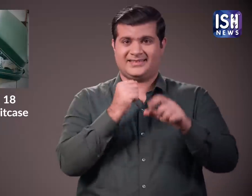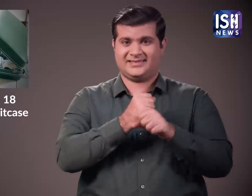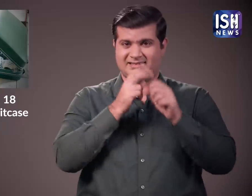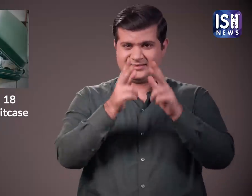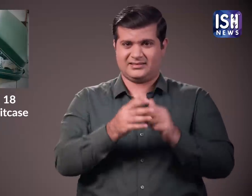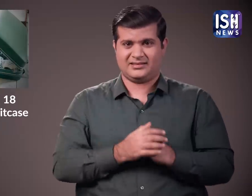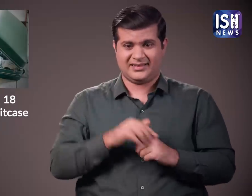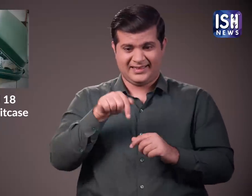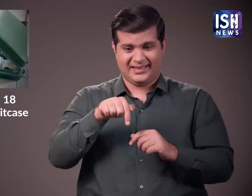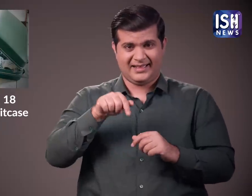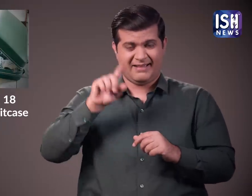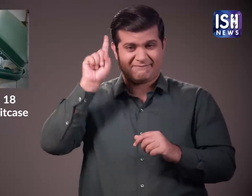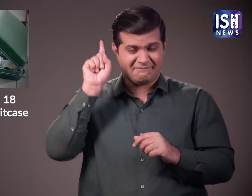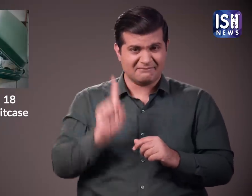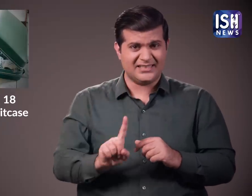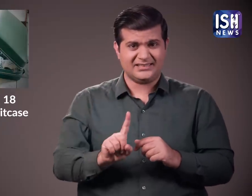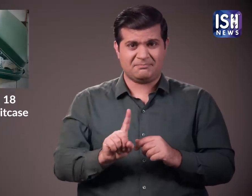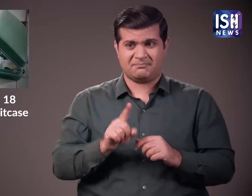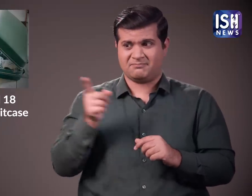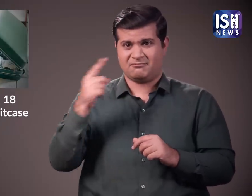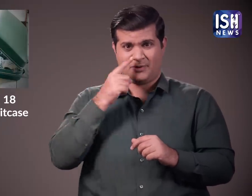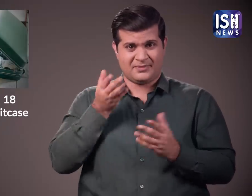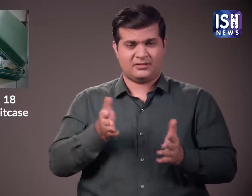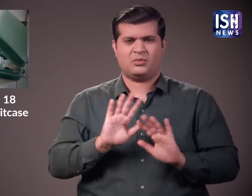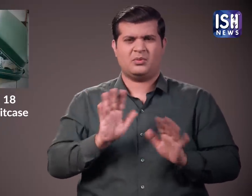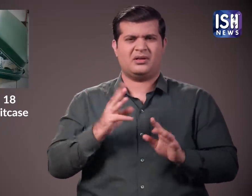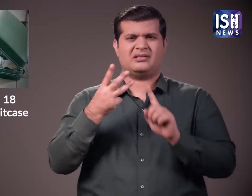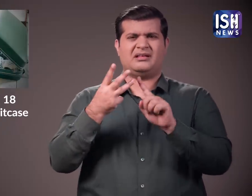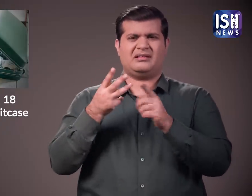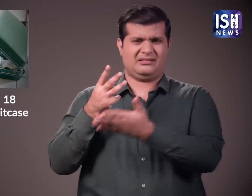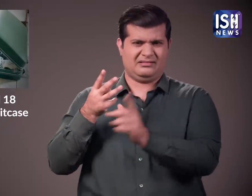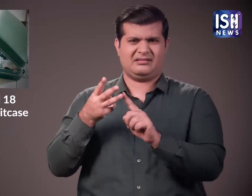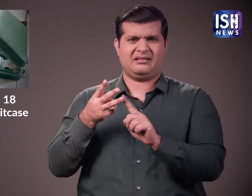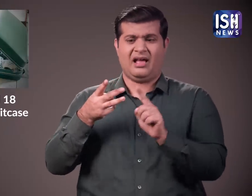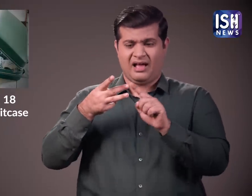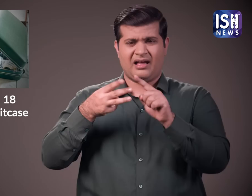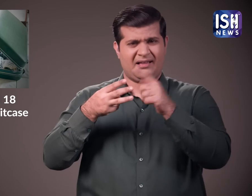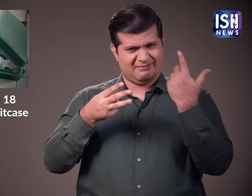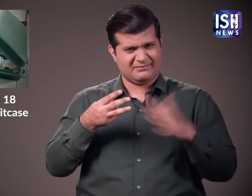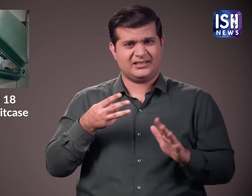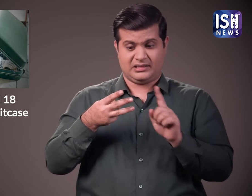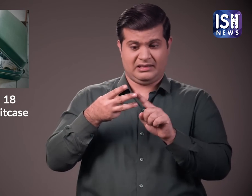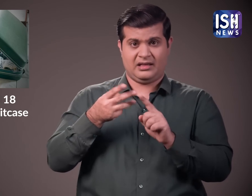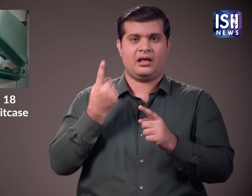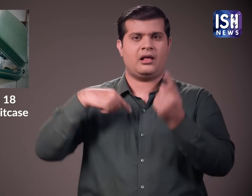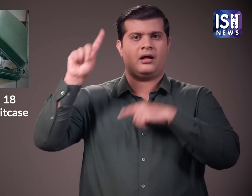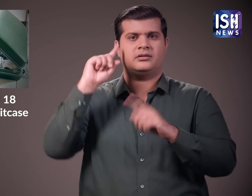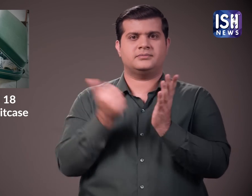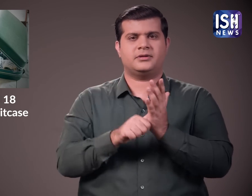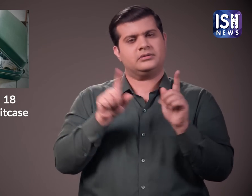गुसेंटेल ने कहा कि यह पहली बार नहीं है और इस तरह की तीसरी घटना है। पिछले महिने एक ऐसी ही महिला